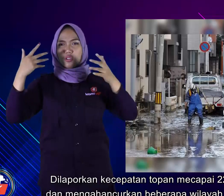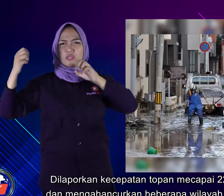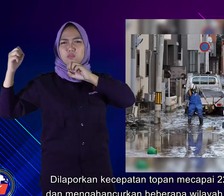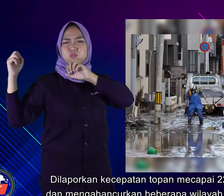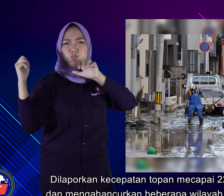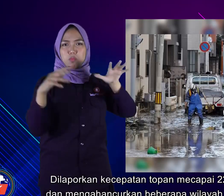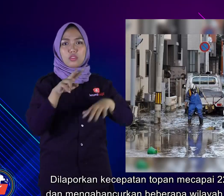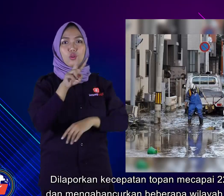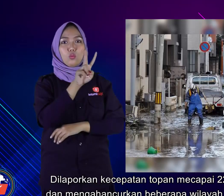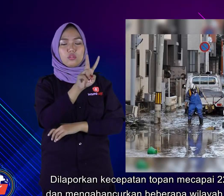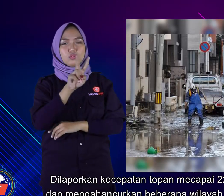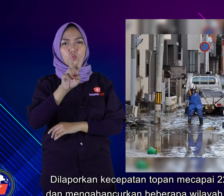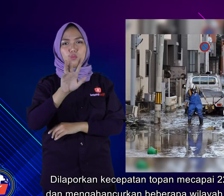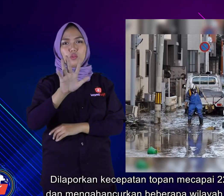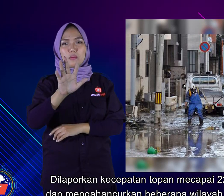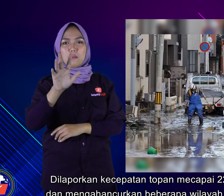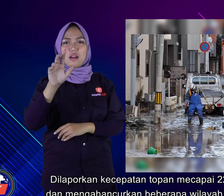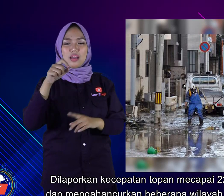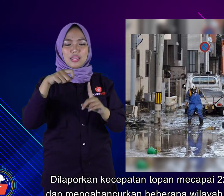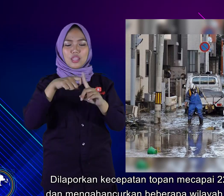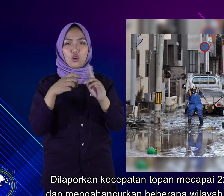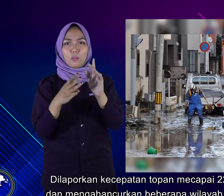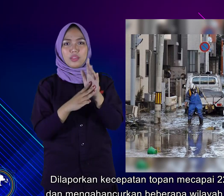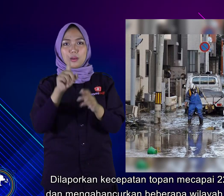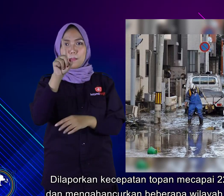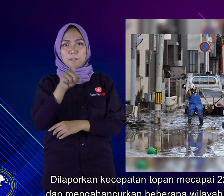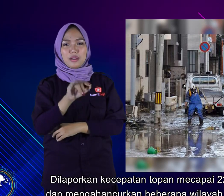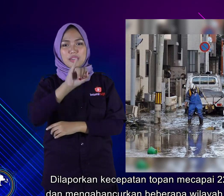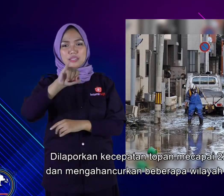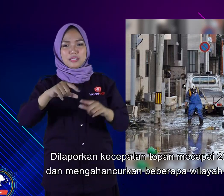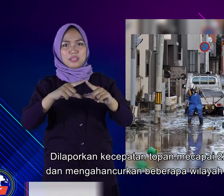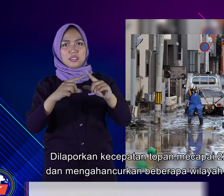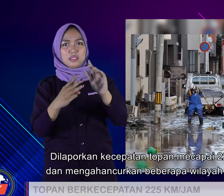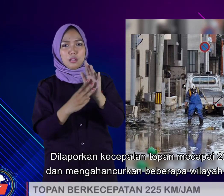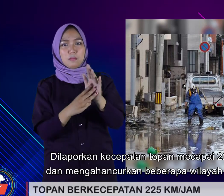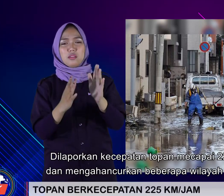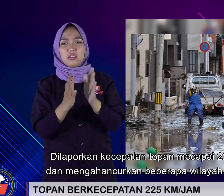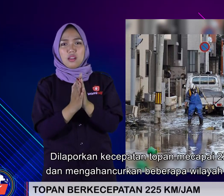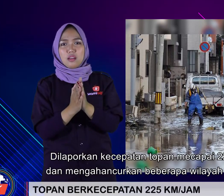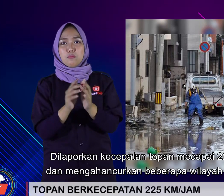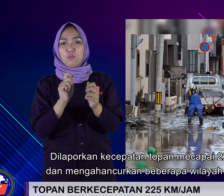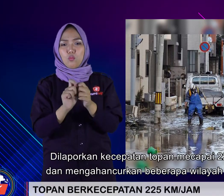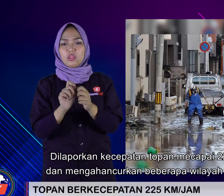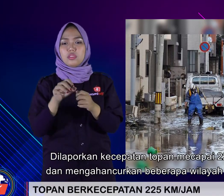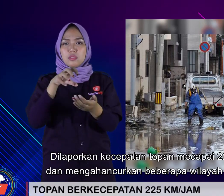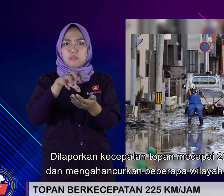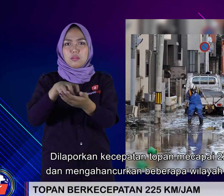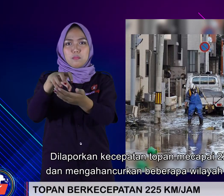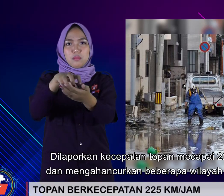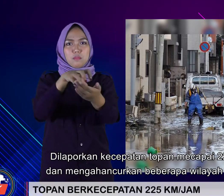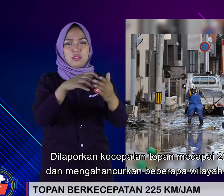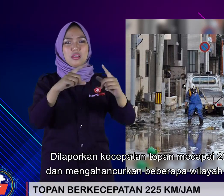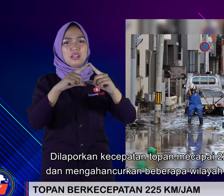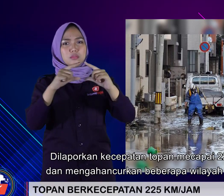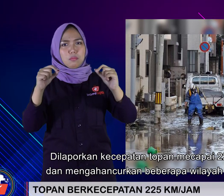Dilaporkan kecepatan topan mencapai 225 km per jam dan menghacurkan beberapa wilayah di Jepang.